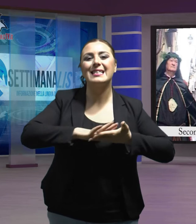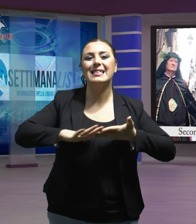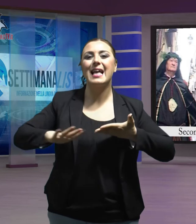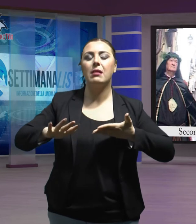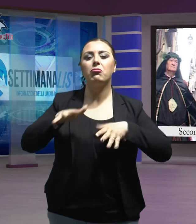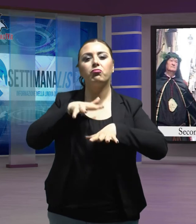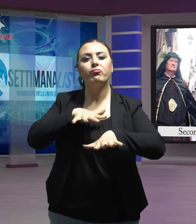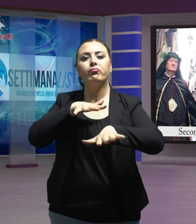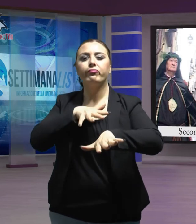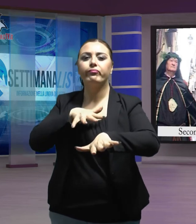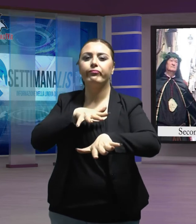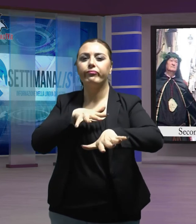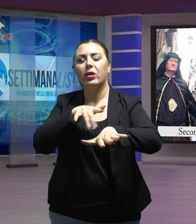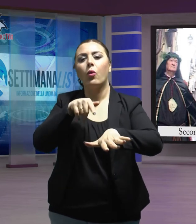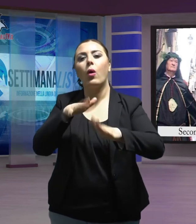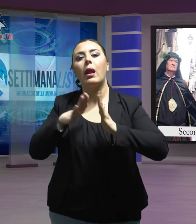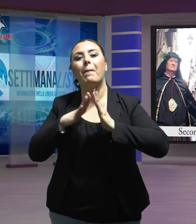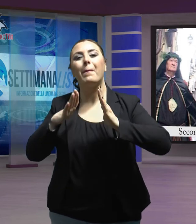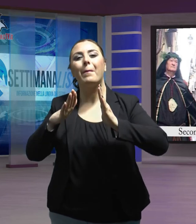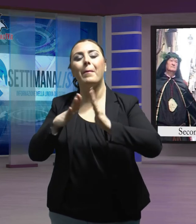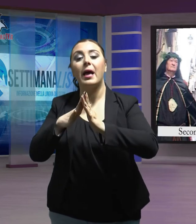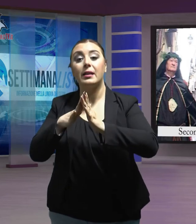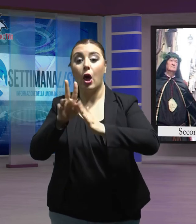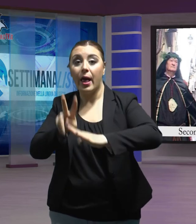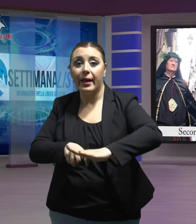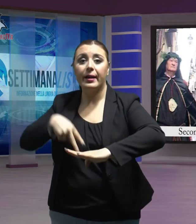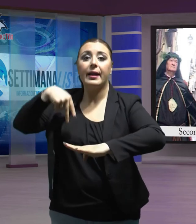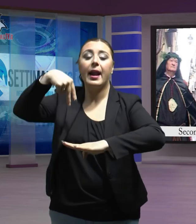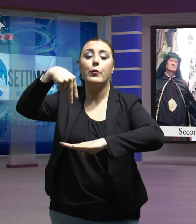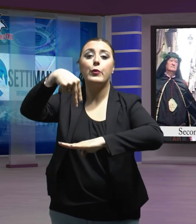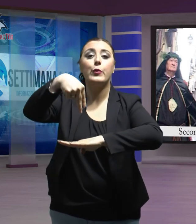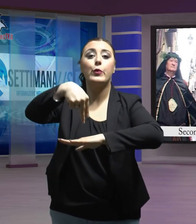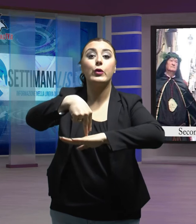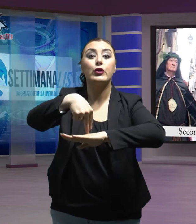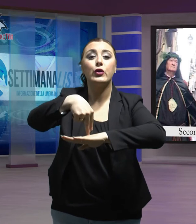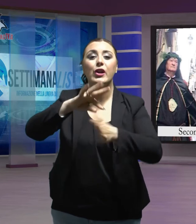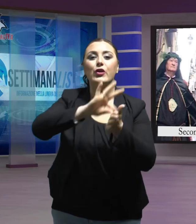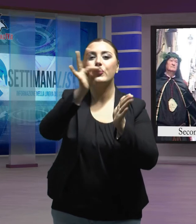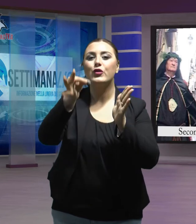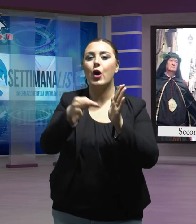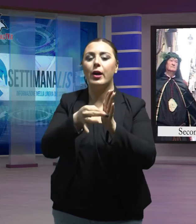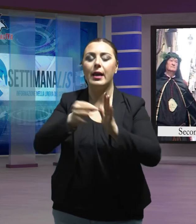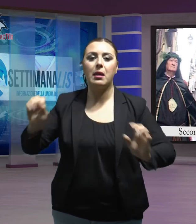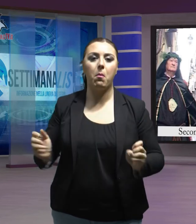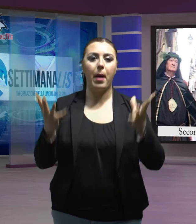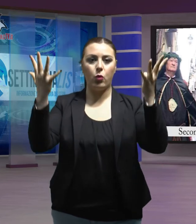culminano con la messa di resurrezione nella giornata di Pasqua. Di